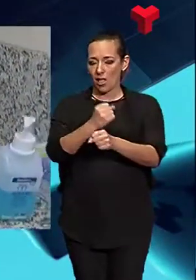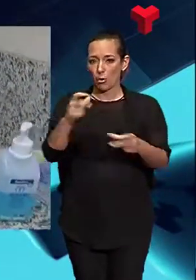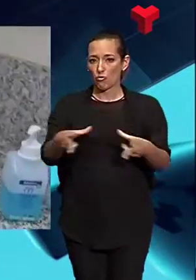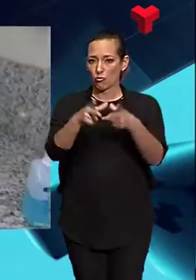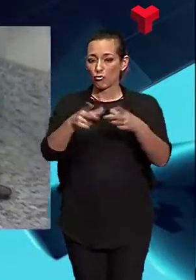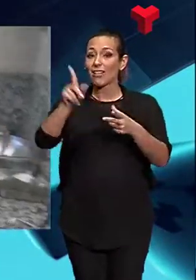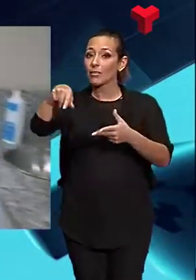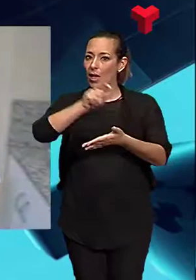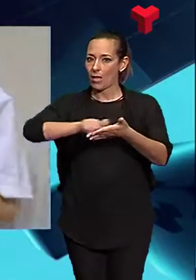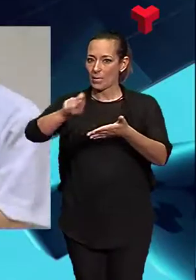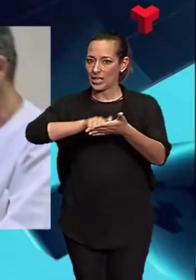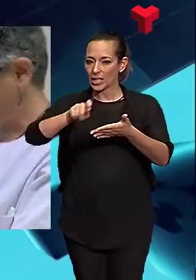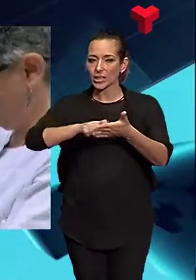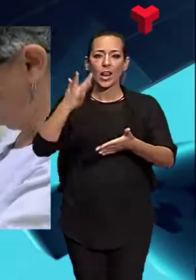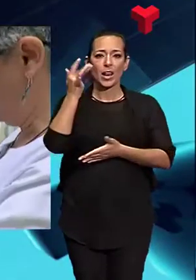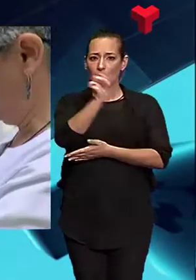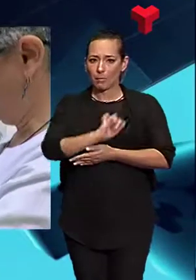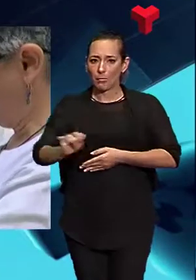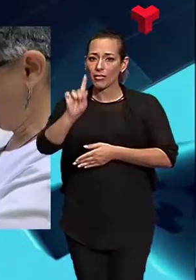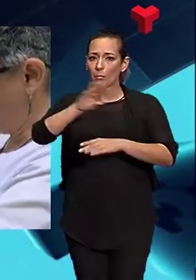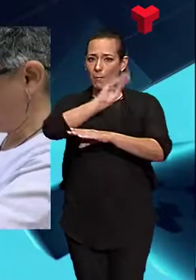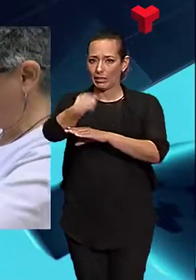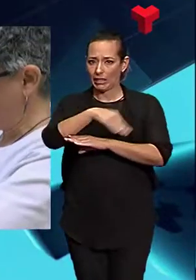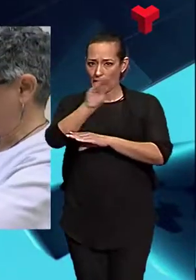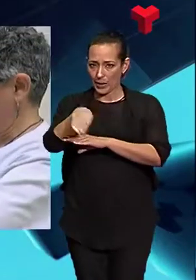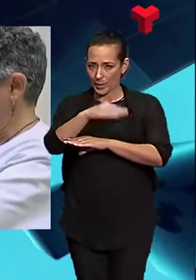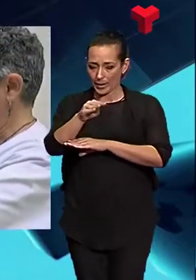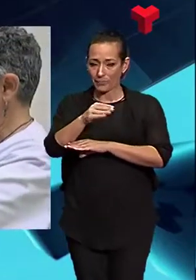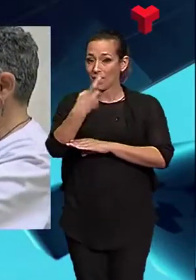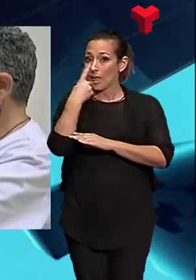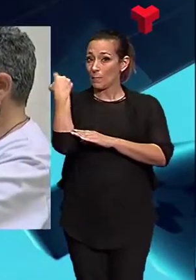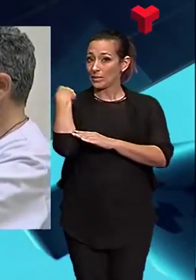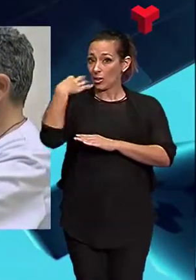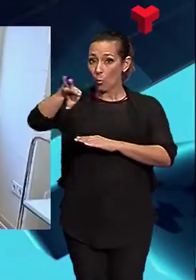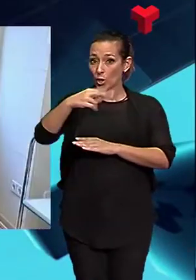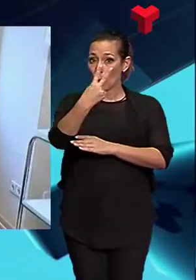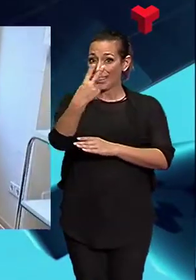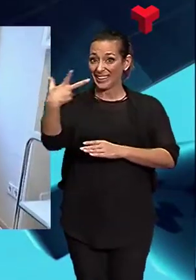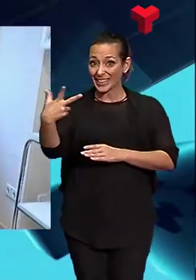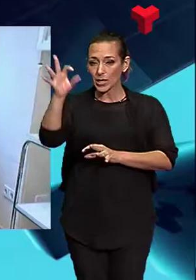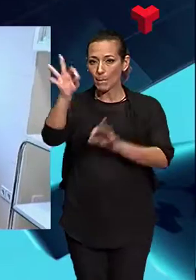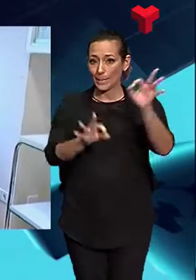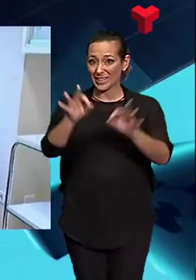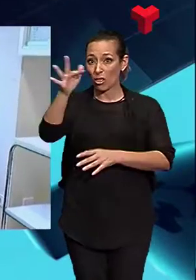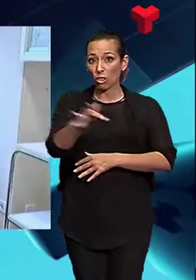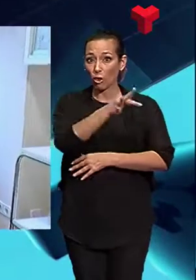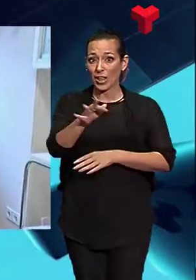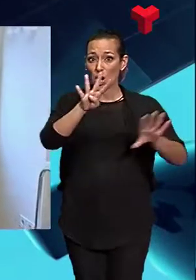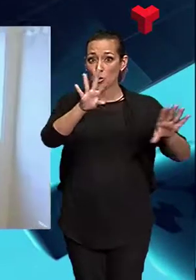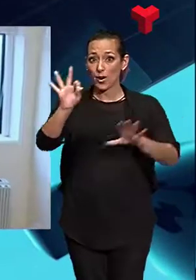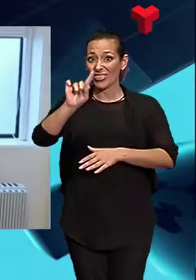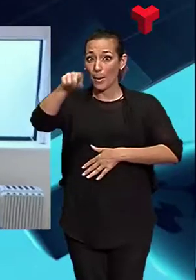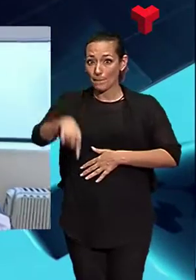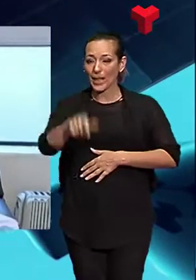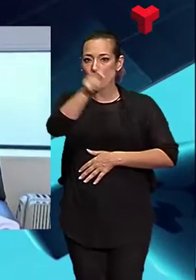administratius, neteja i manteniment. L'any passat, només el 23% d'aquests 90.000 treballadors de tot